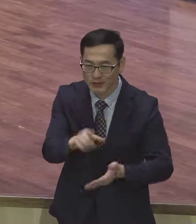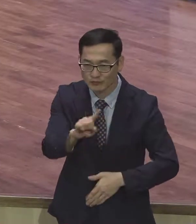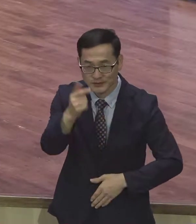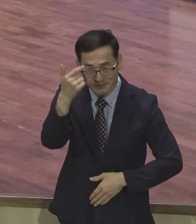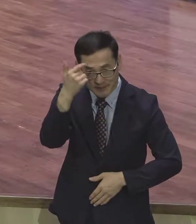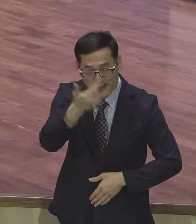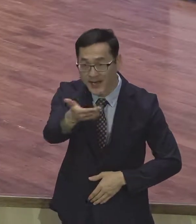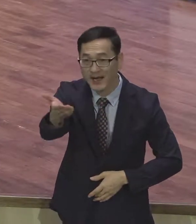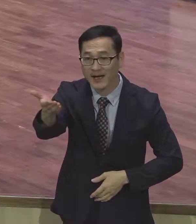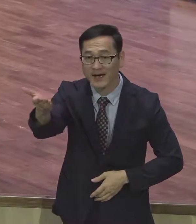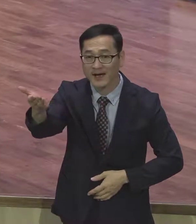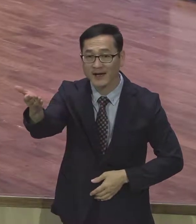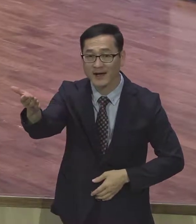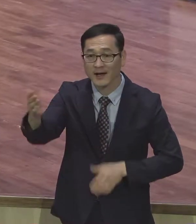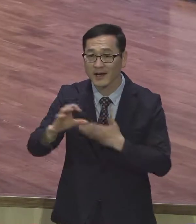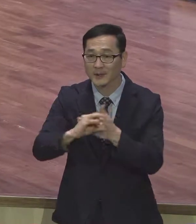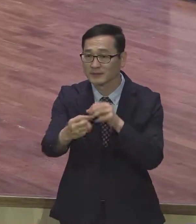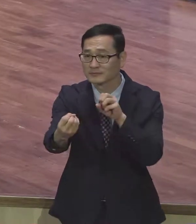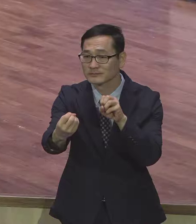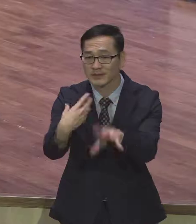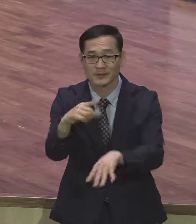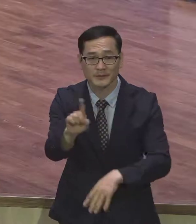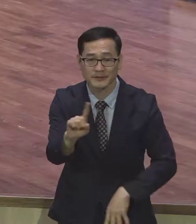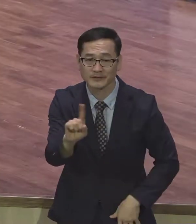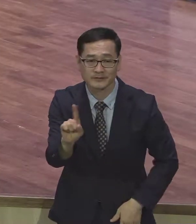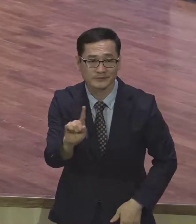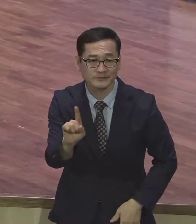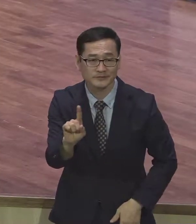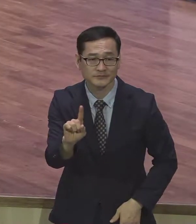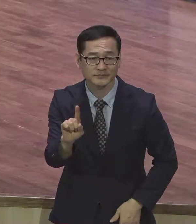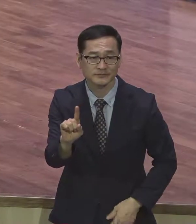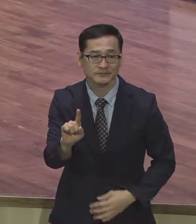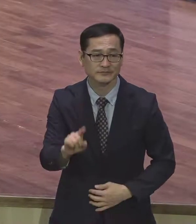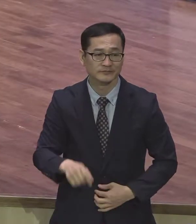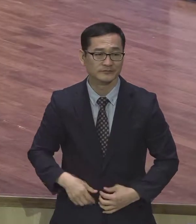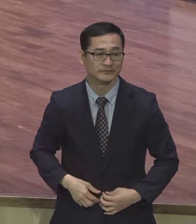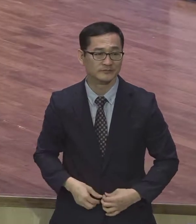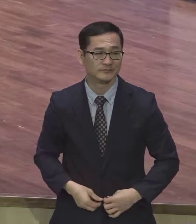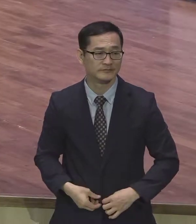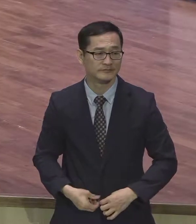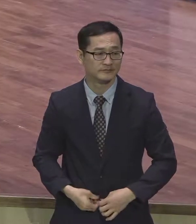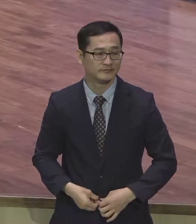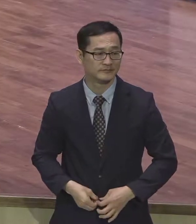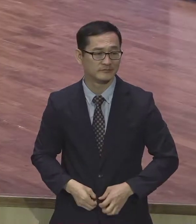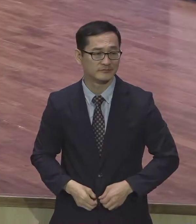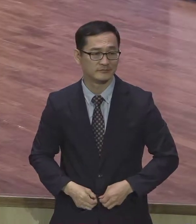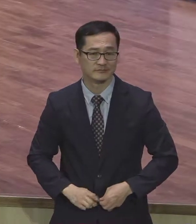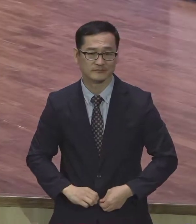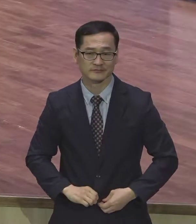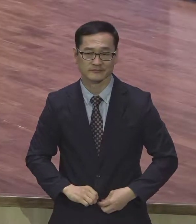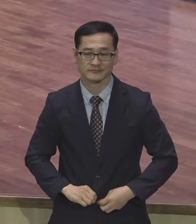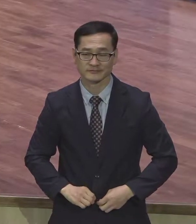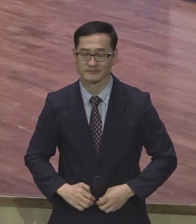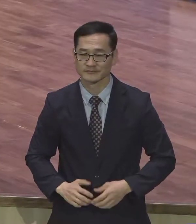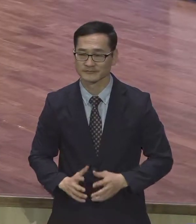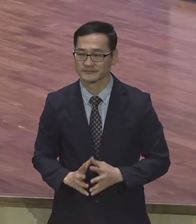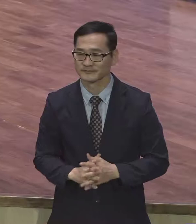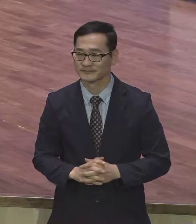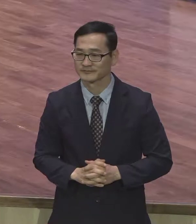여러분은 무엇이라고 대답하겠습니까 개인적으로 다 신앙 색깔들이